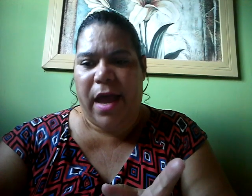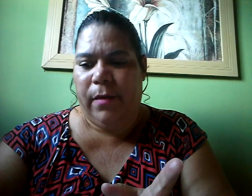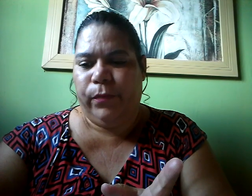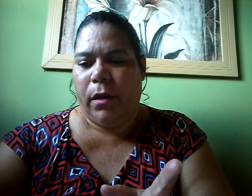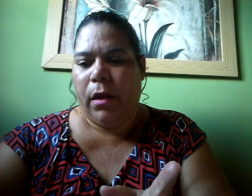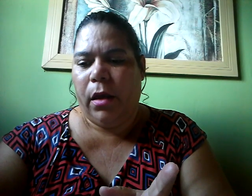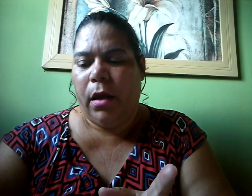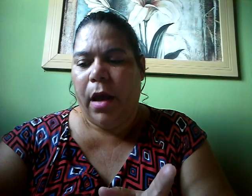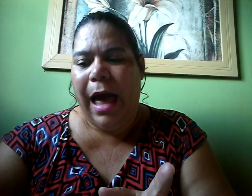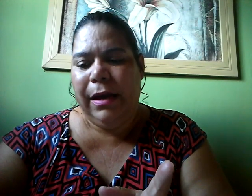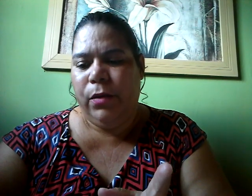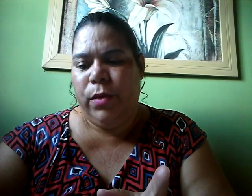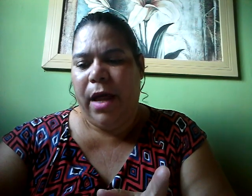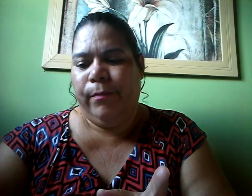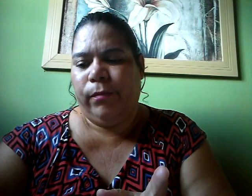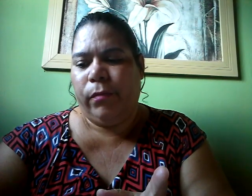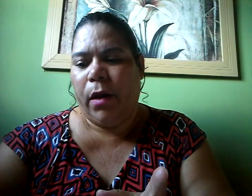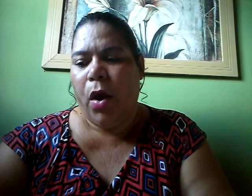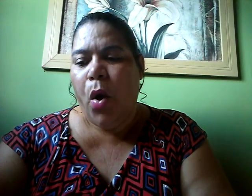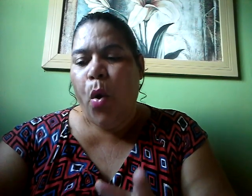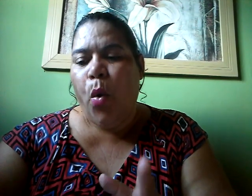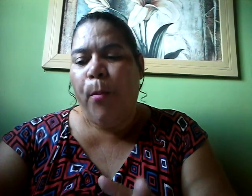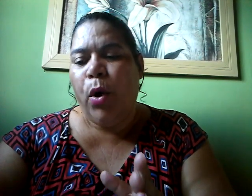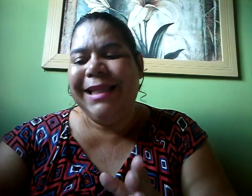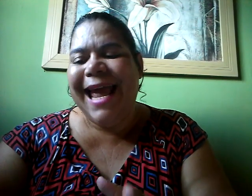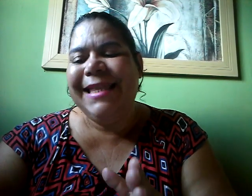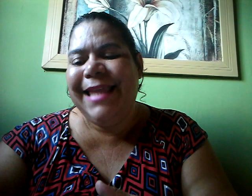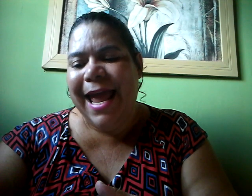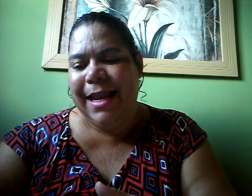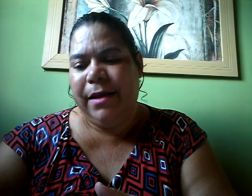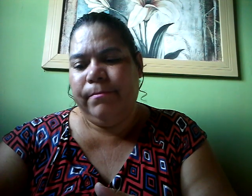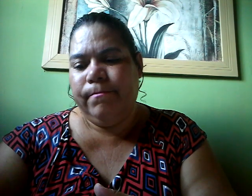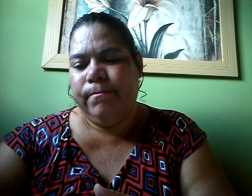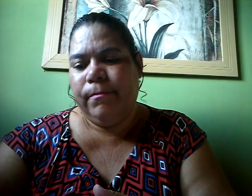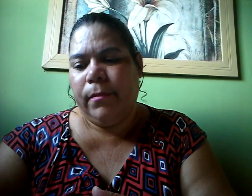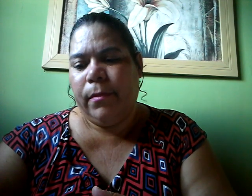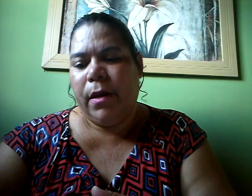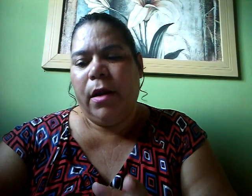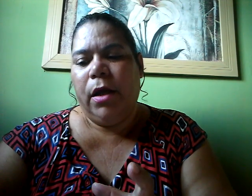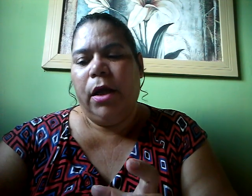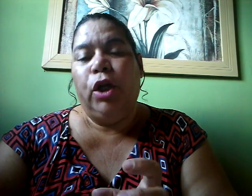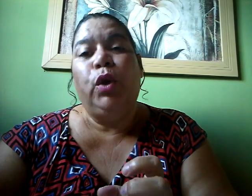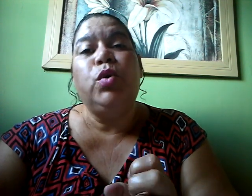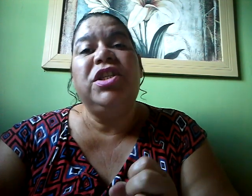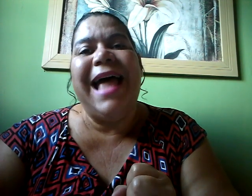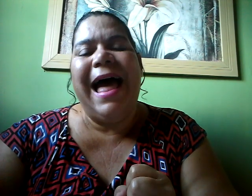Aleluia O poder dele Nos dá